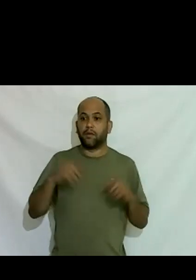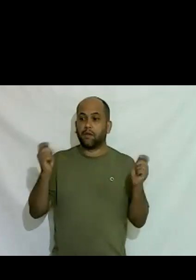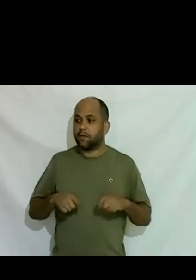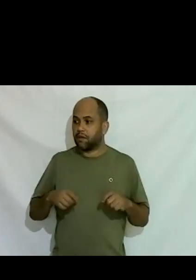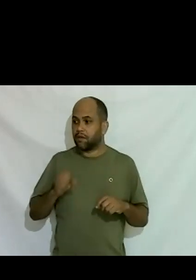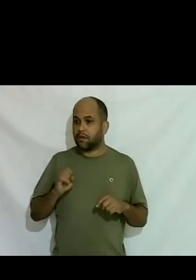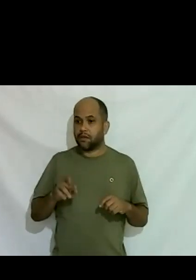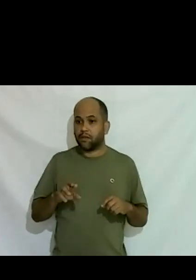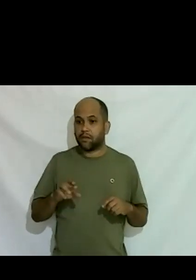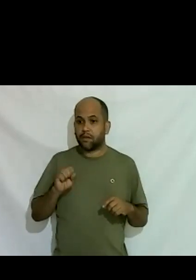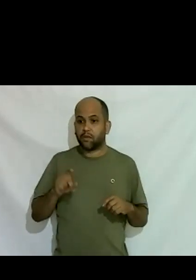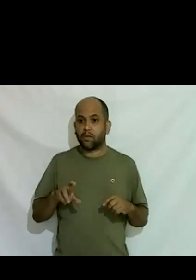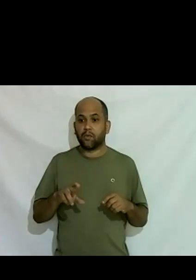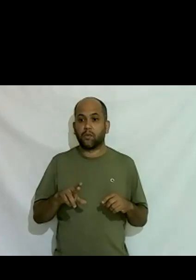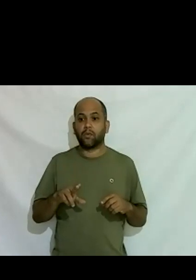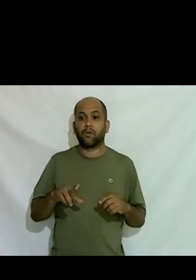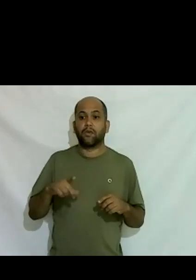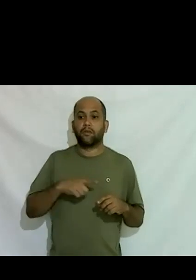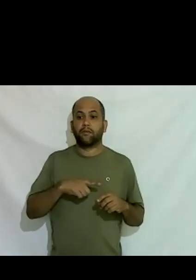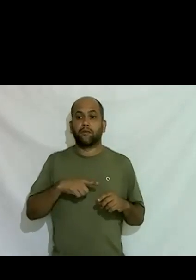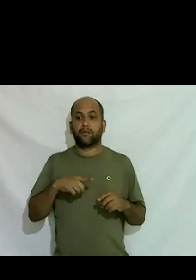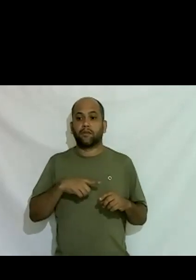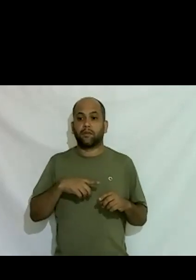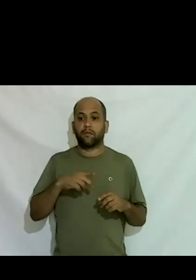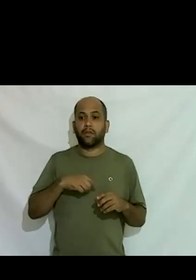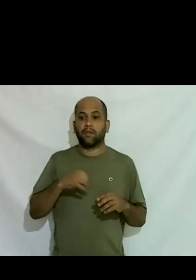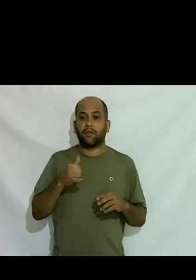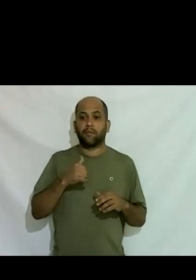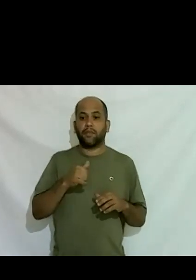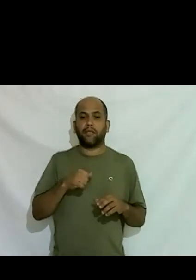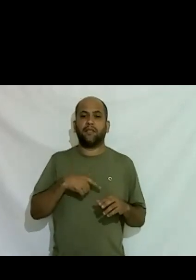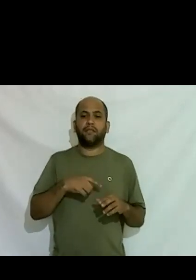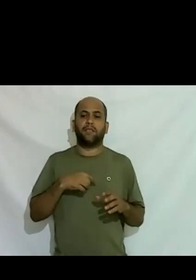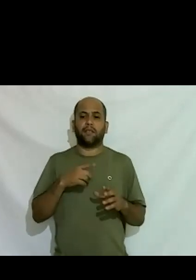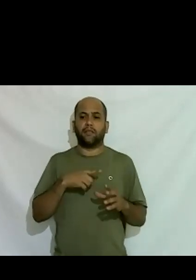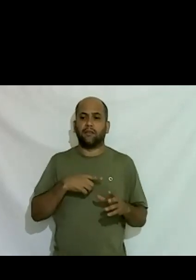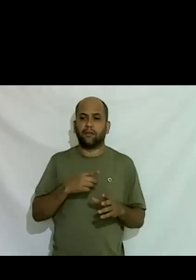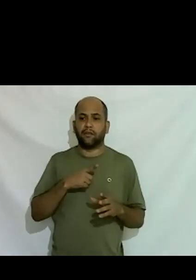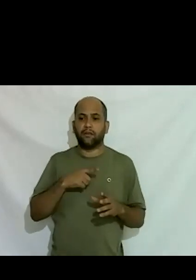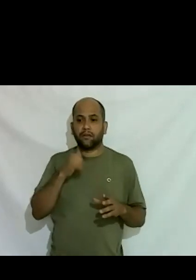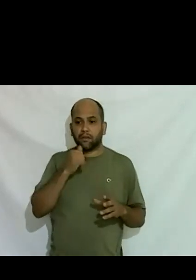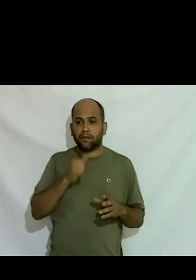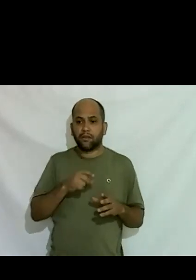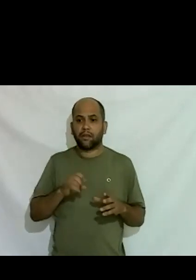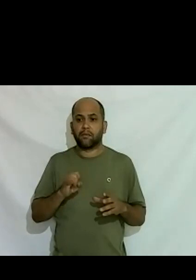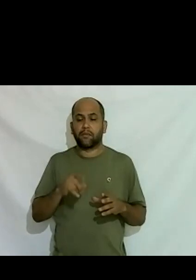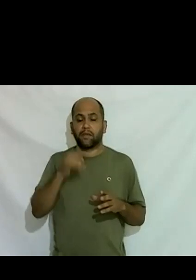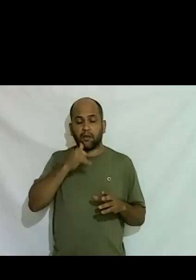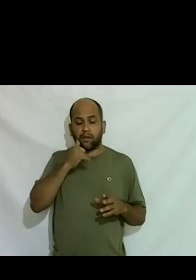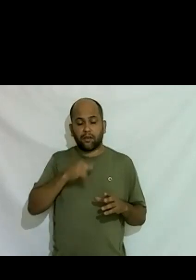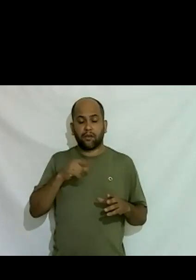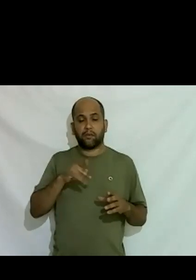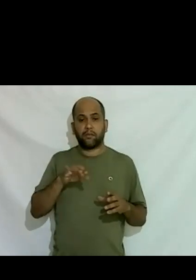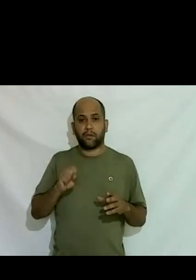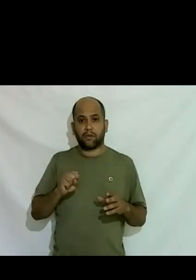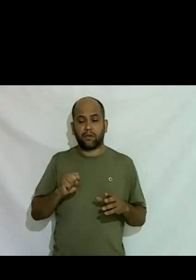quem eu sou eu posso me sentir mulher e gostar de mulher ele disse tem lésbica lésbica são mulheres que gostam de mulheres né